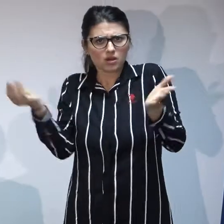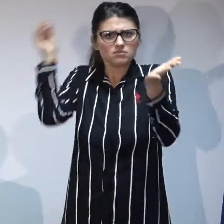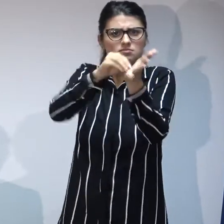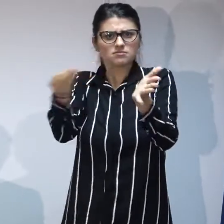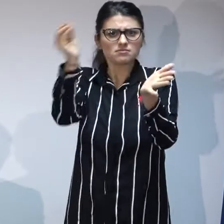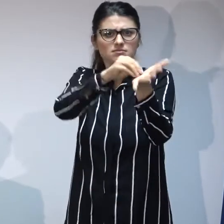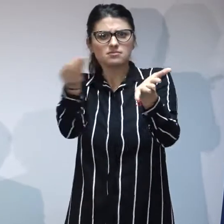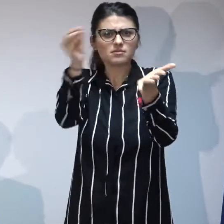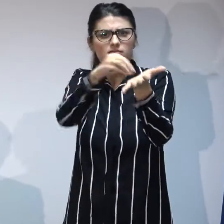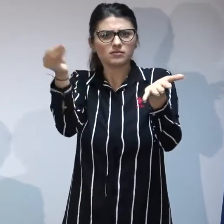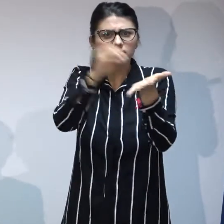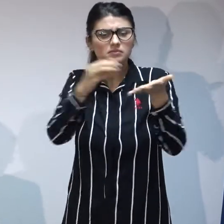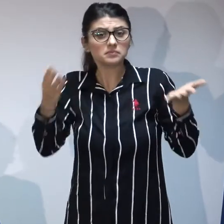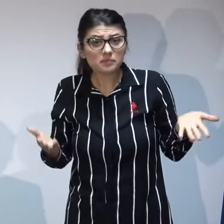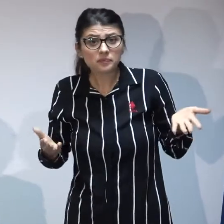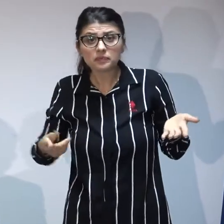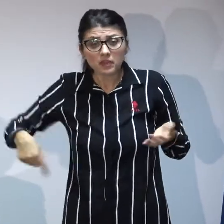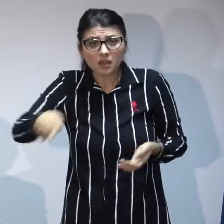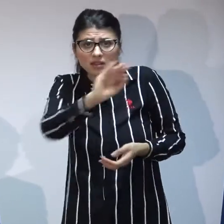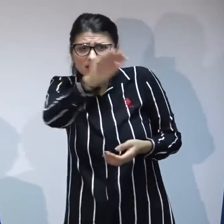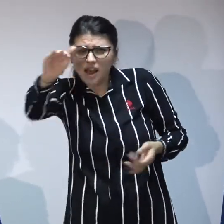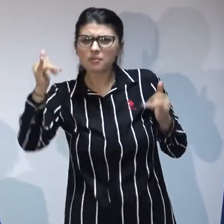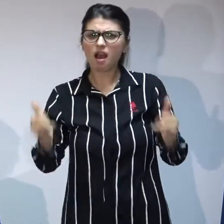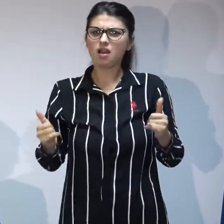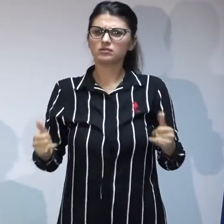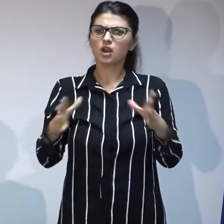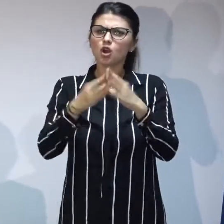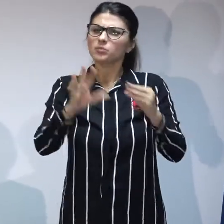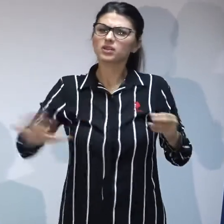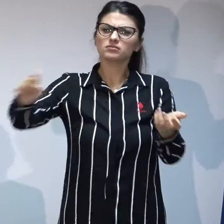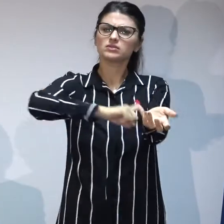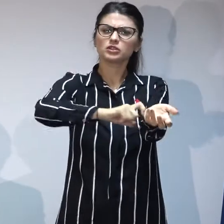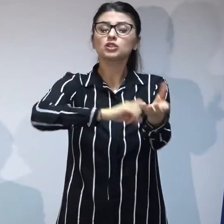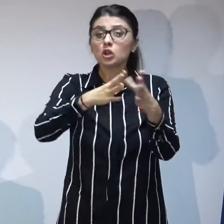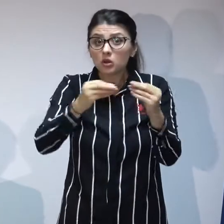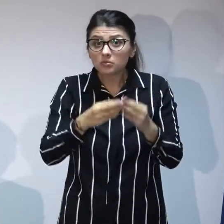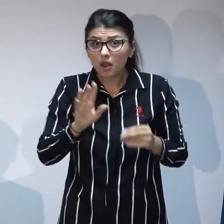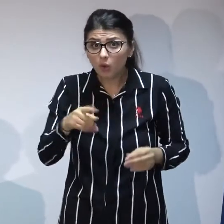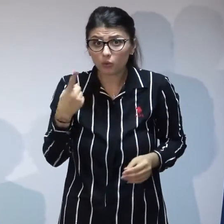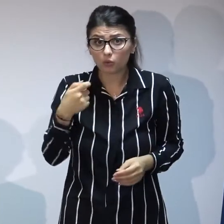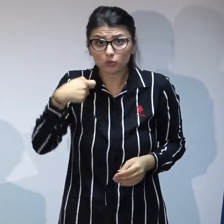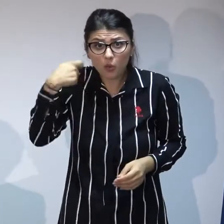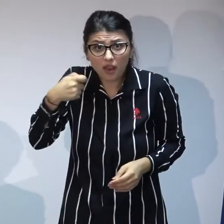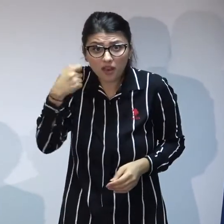dintre românii care trăiesc astăzi în țara noastră au o toaletă pe fiecare membru al